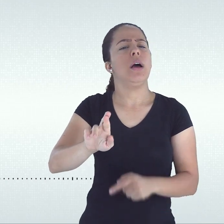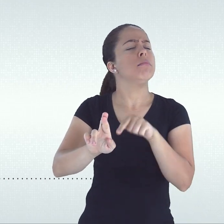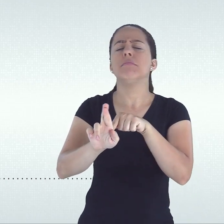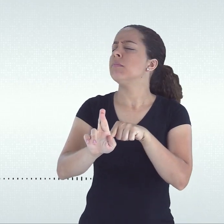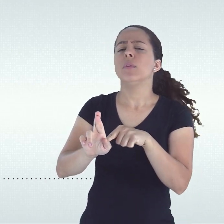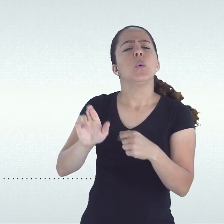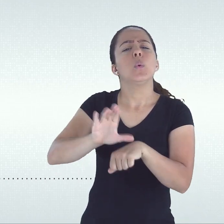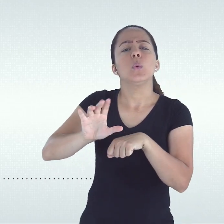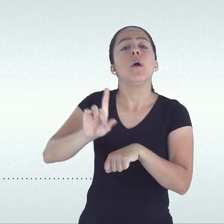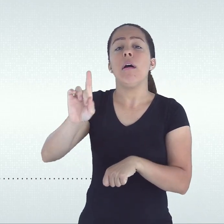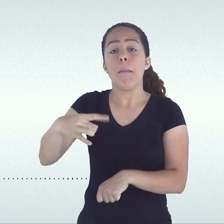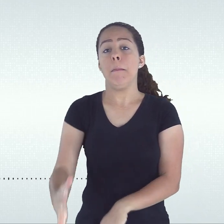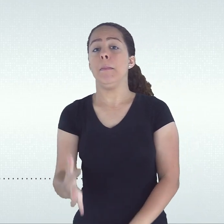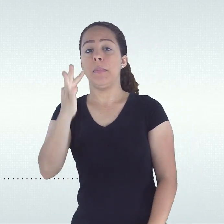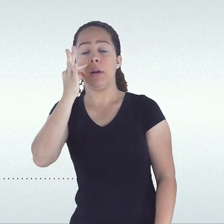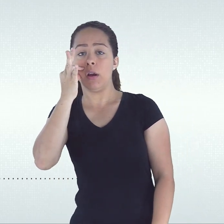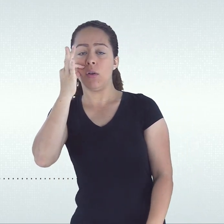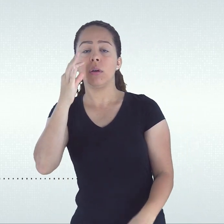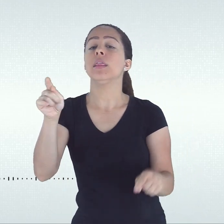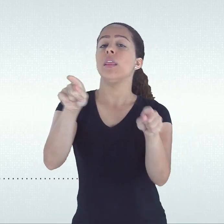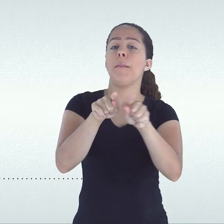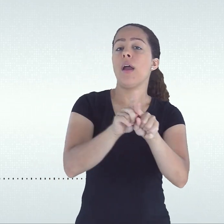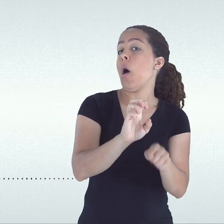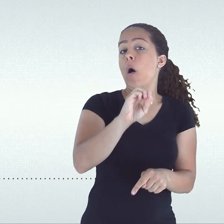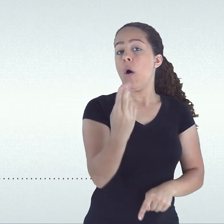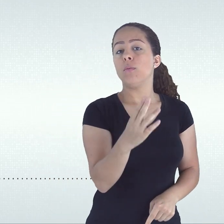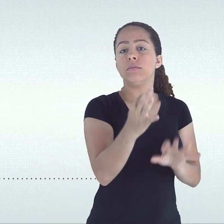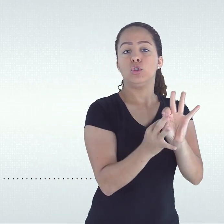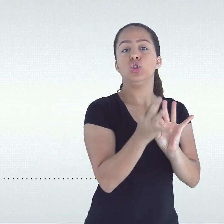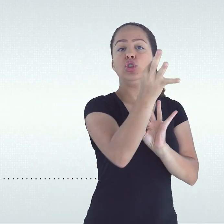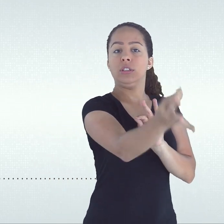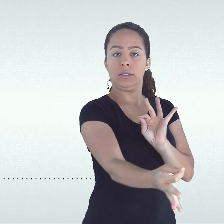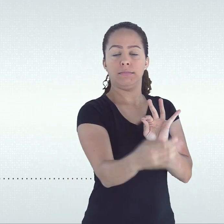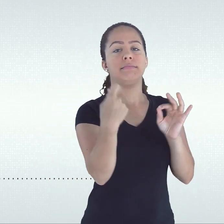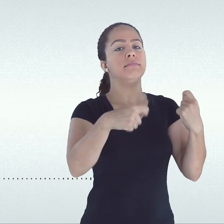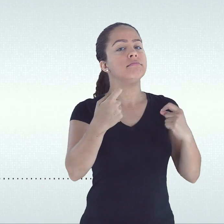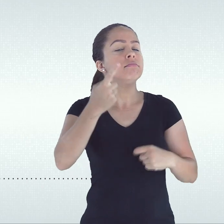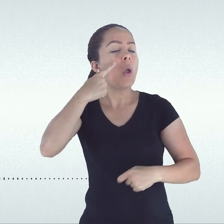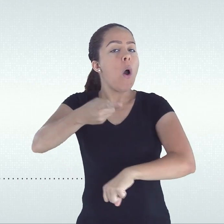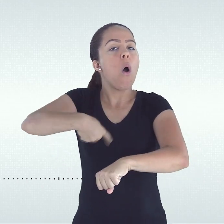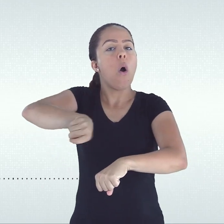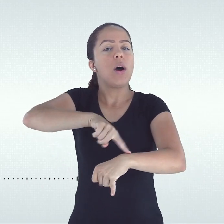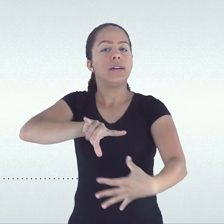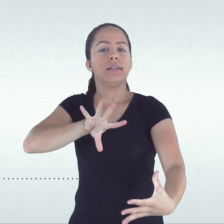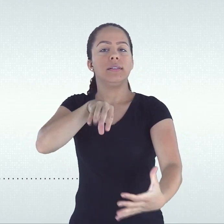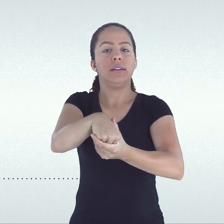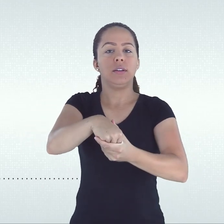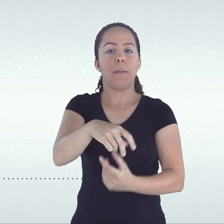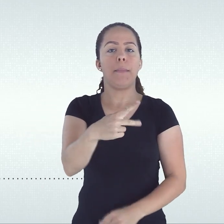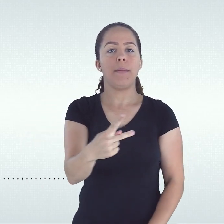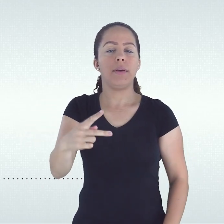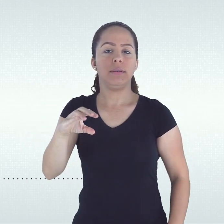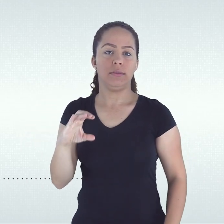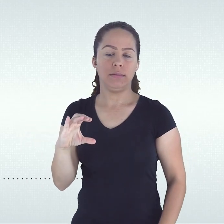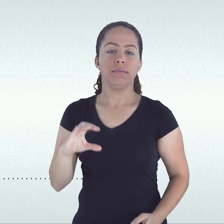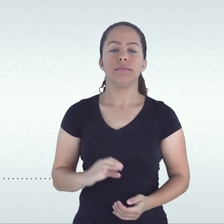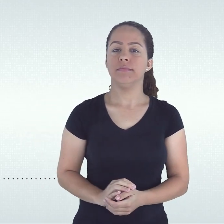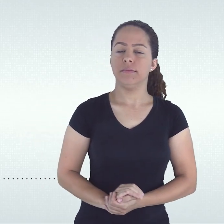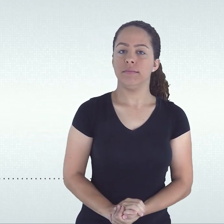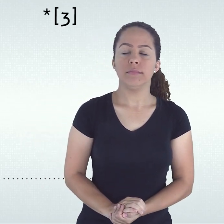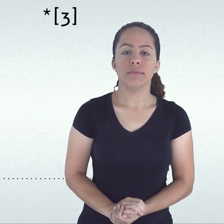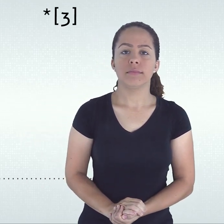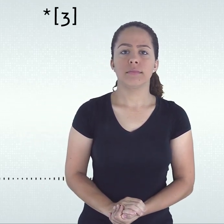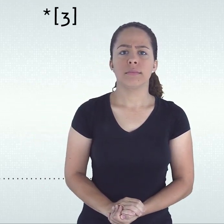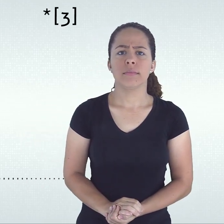nas modalidades presencial e ou à distância, em conformidade com a carga horária prevista no PPC.